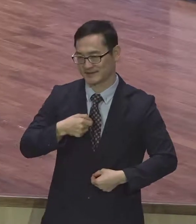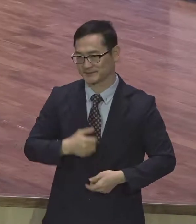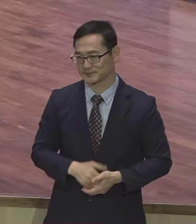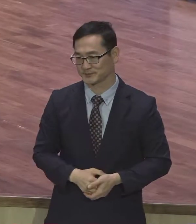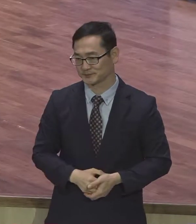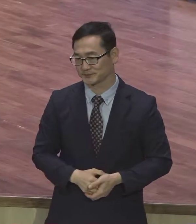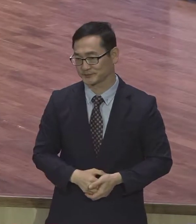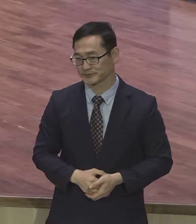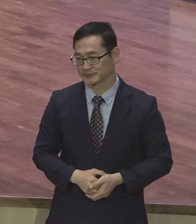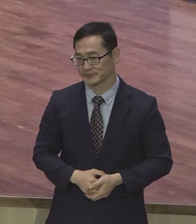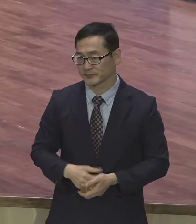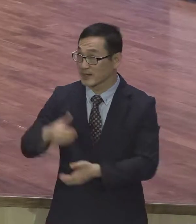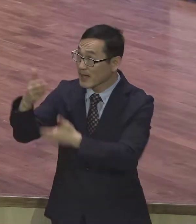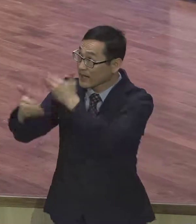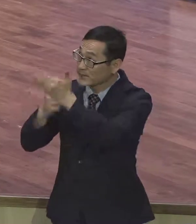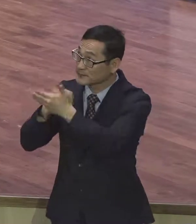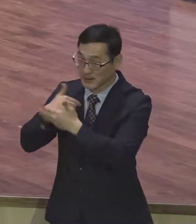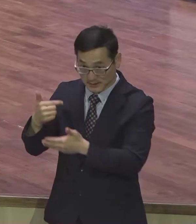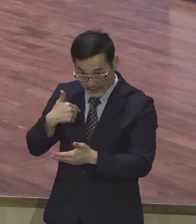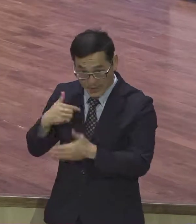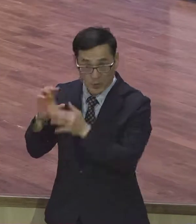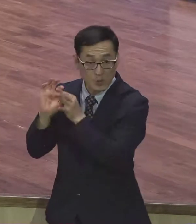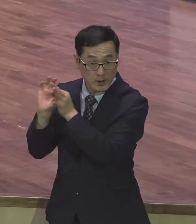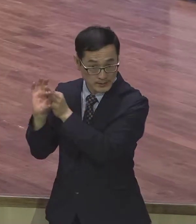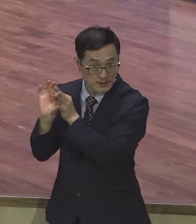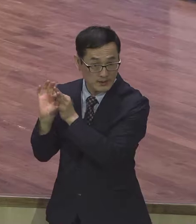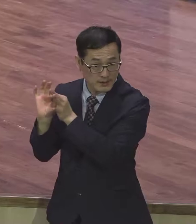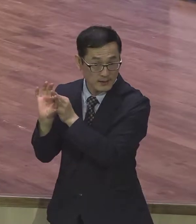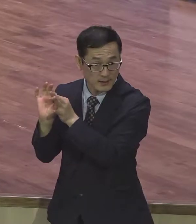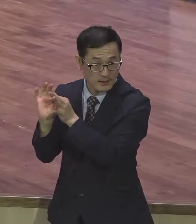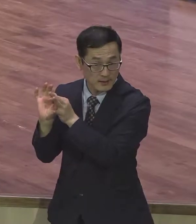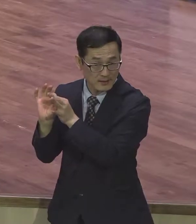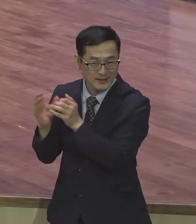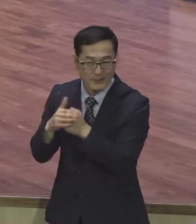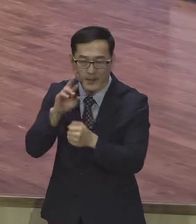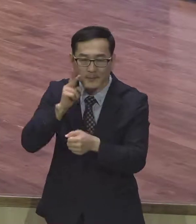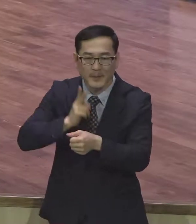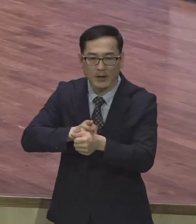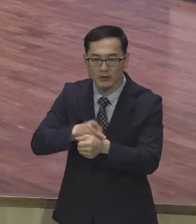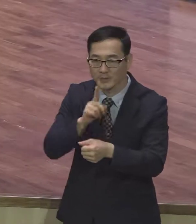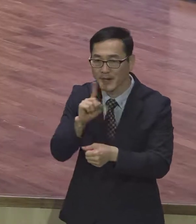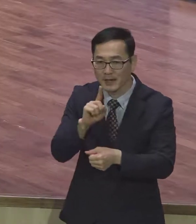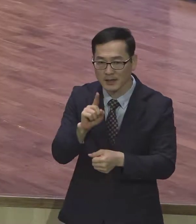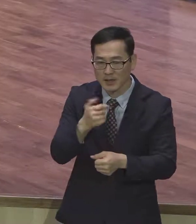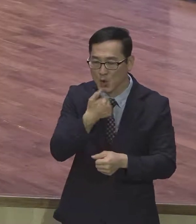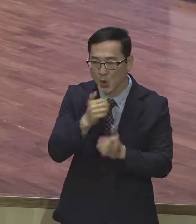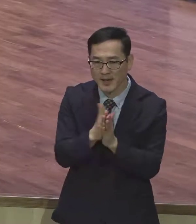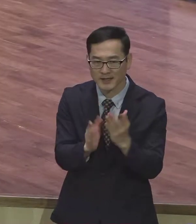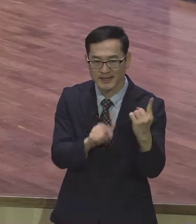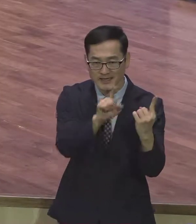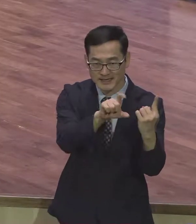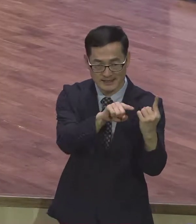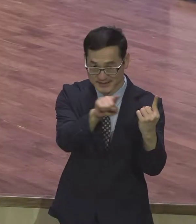하나님과의 관계, 관계 이걸 말해요. 그래서 사도 바울이 로마서 1장부터 8장까지 강조하는 핵심이 뭐냐.